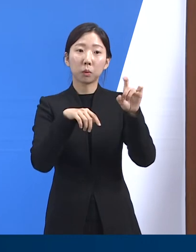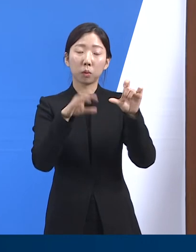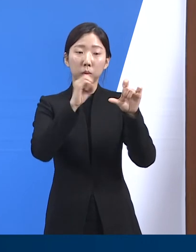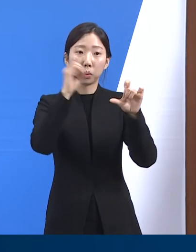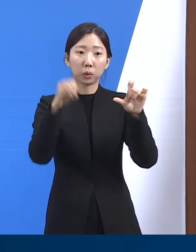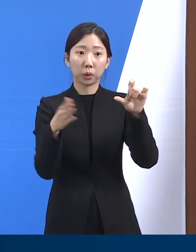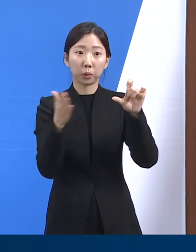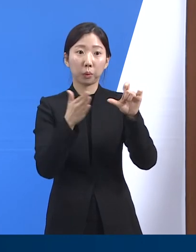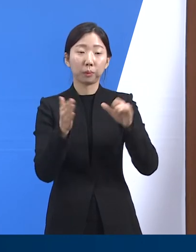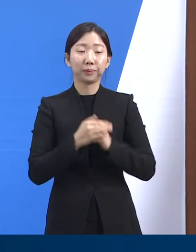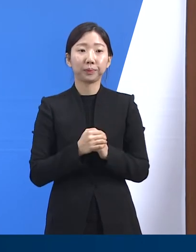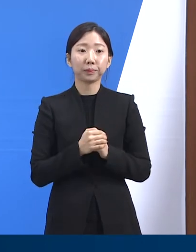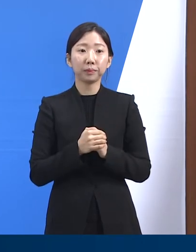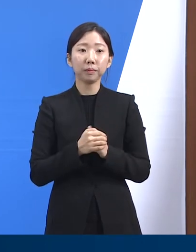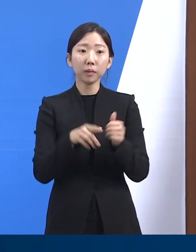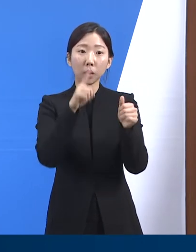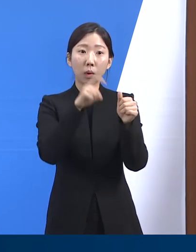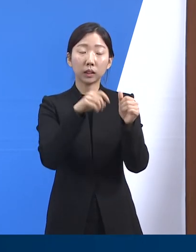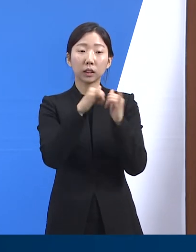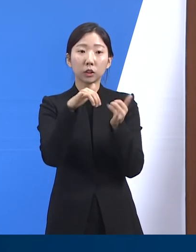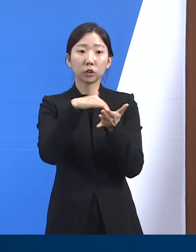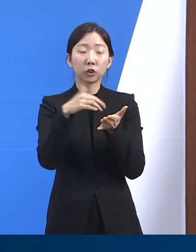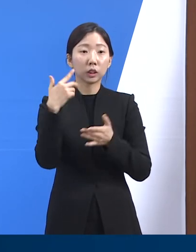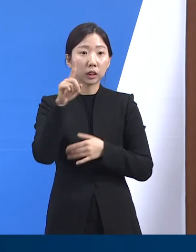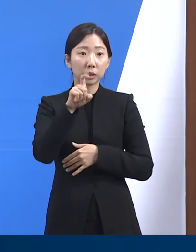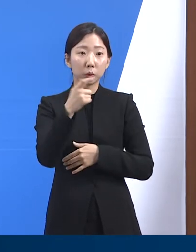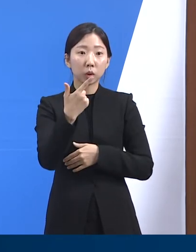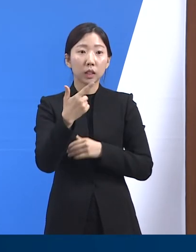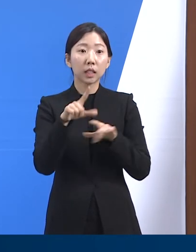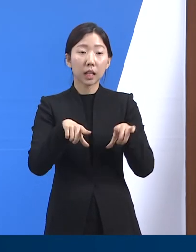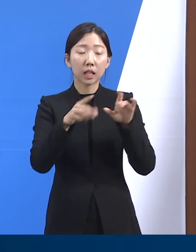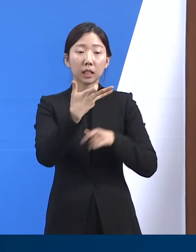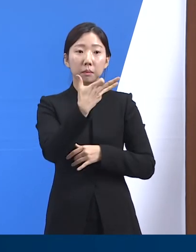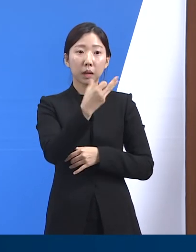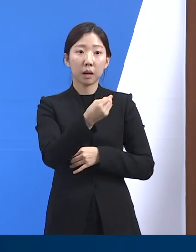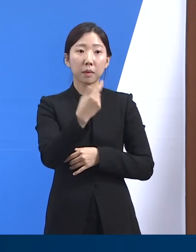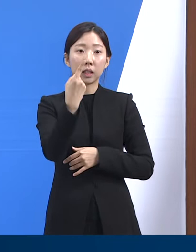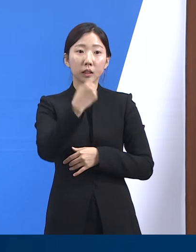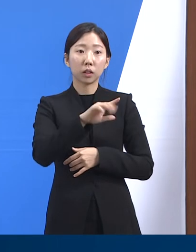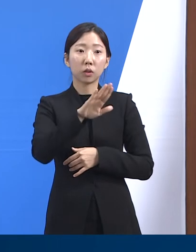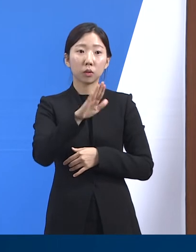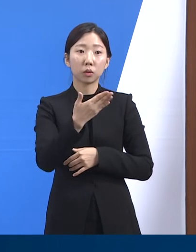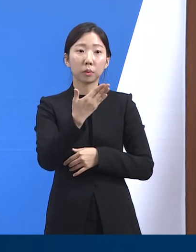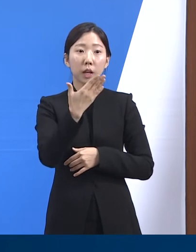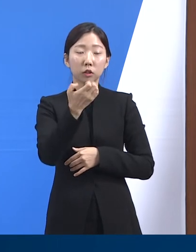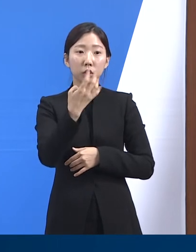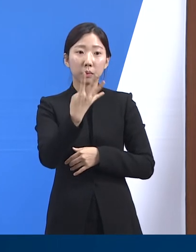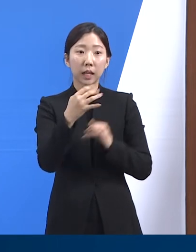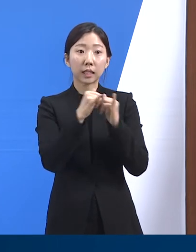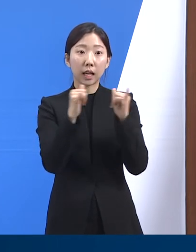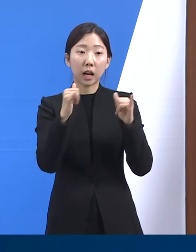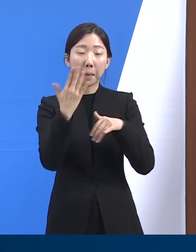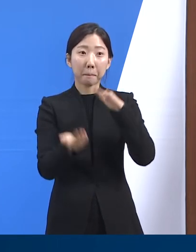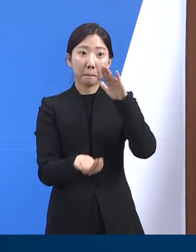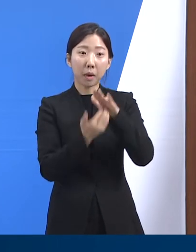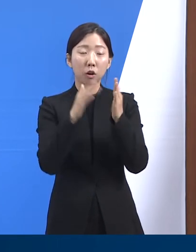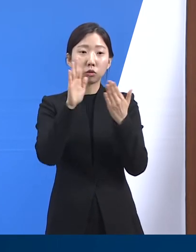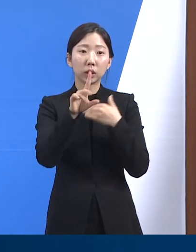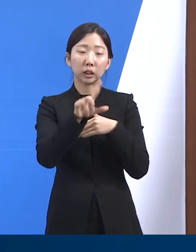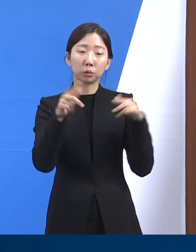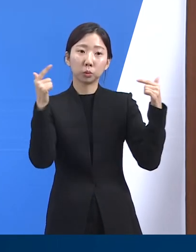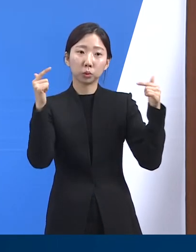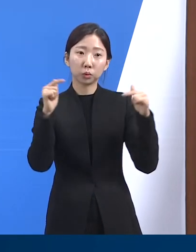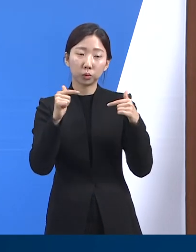수준입니다. 도내 확진자는 지난 16일 18만 1,994명을 기록한 이후 다소